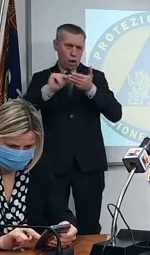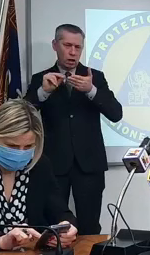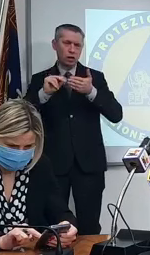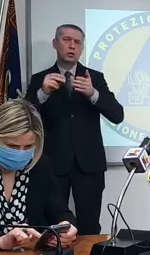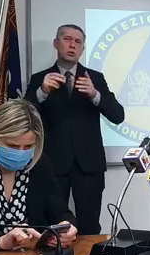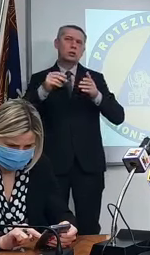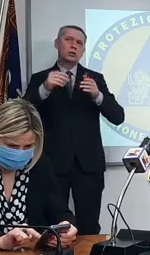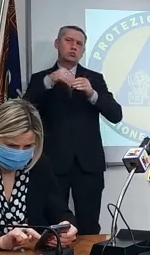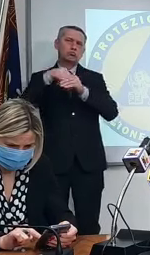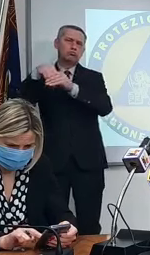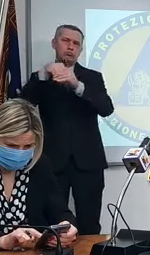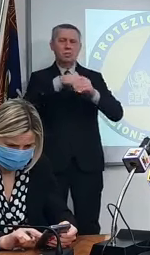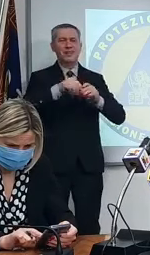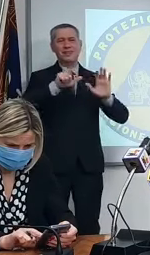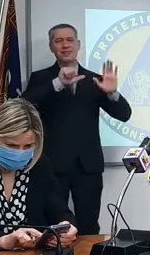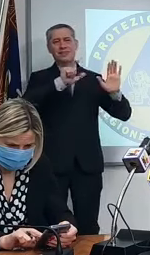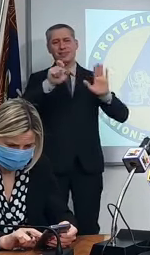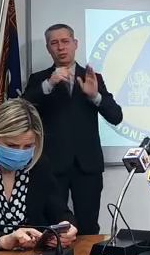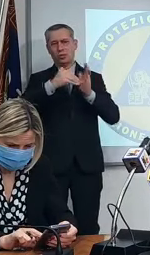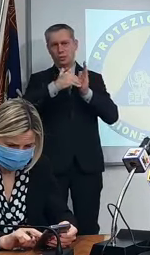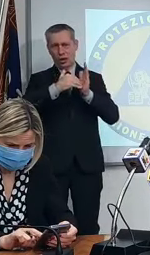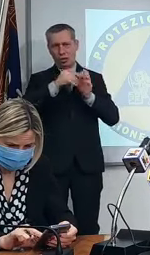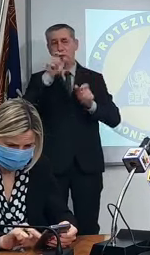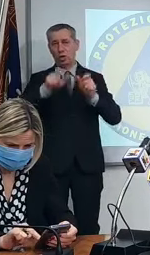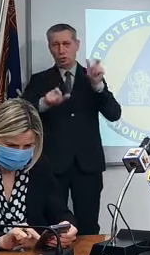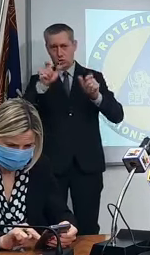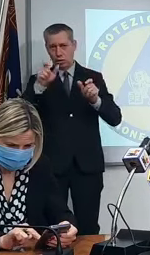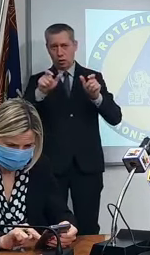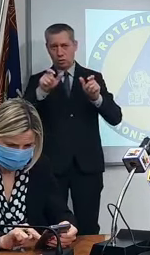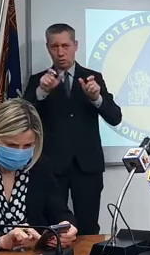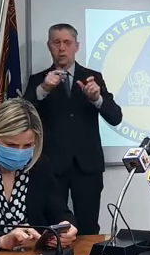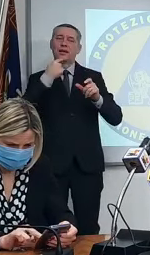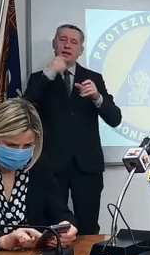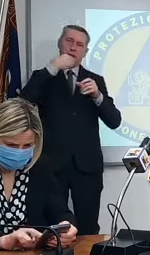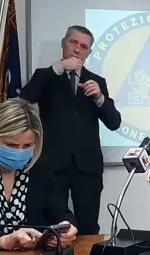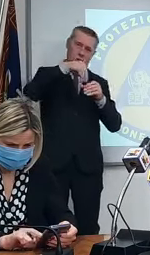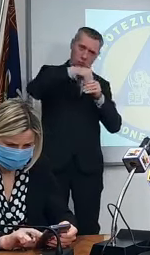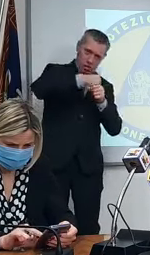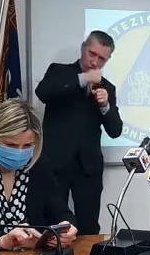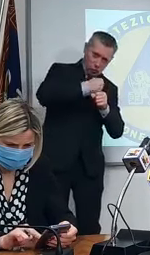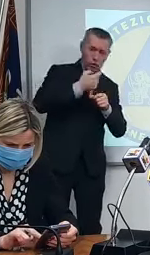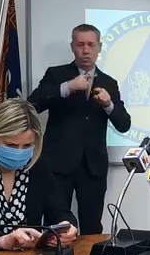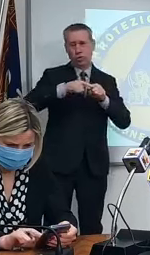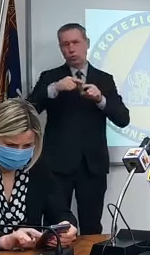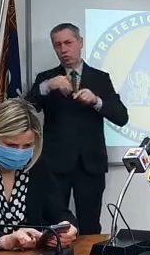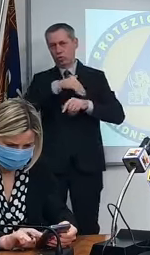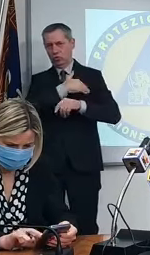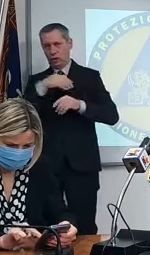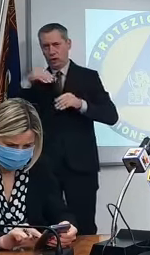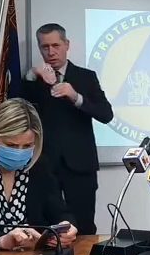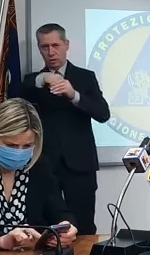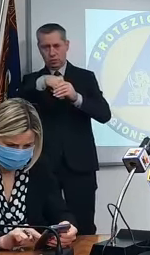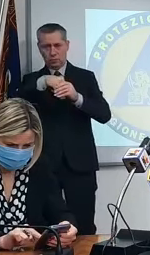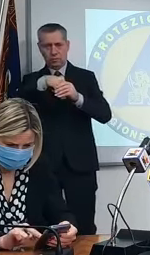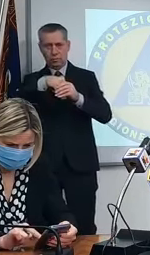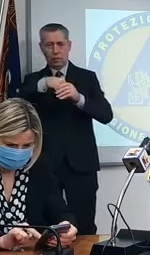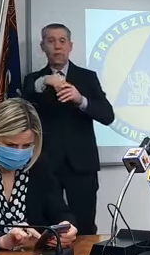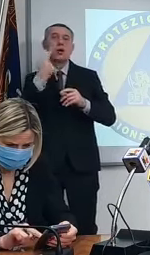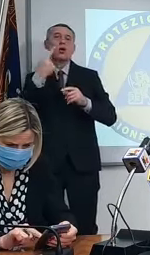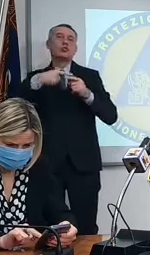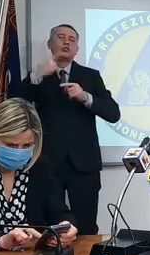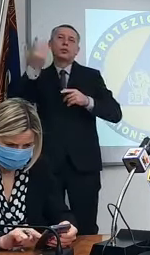700.000 persone con gli operatori. Considerate che di fatto la giornata in cui sono tutti in presenza